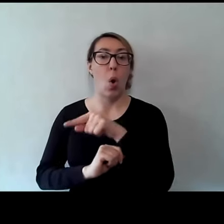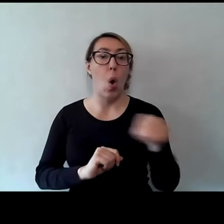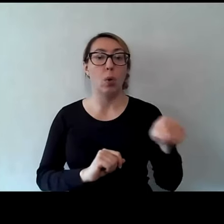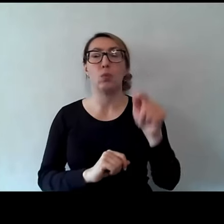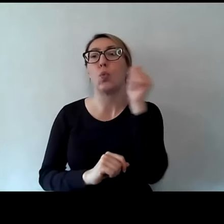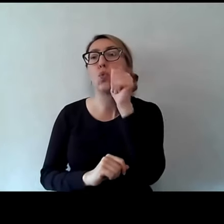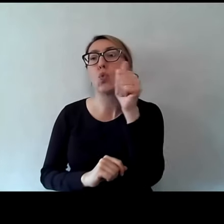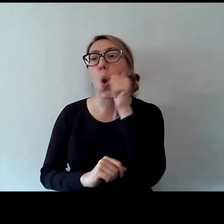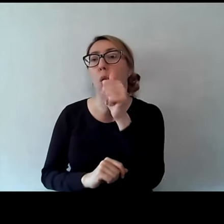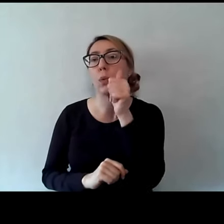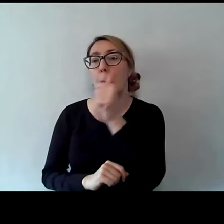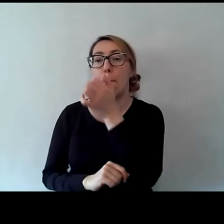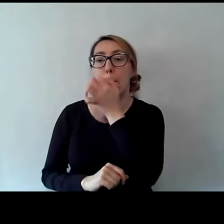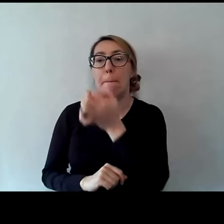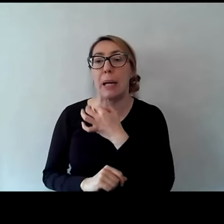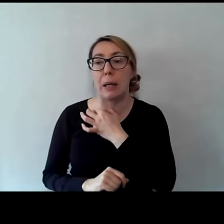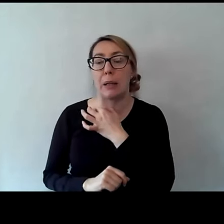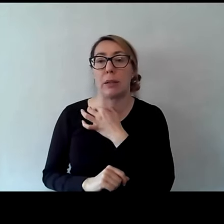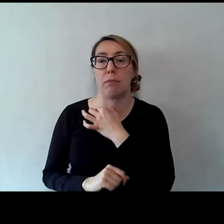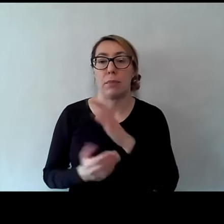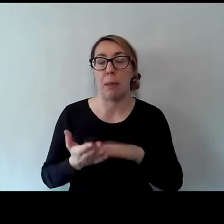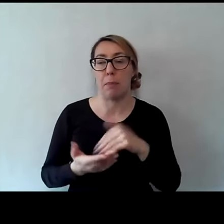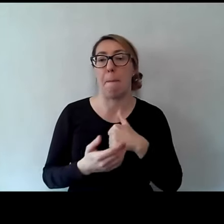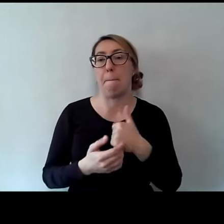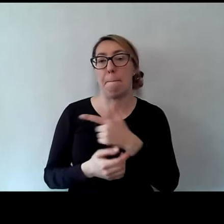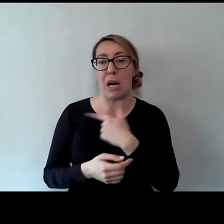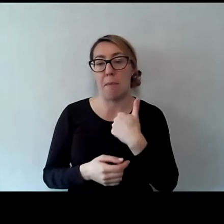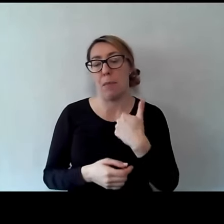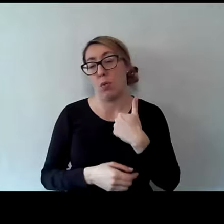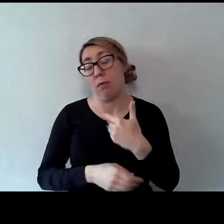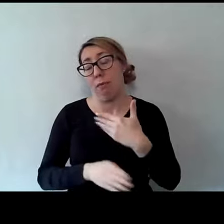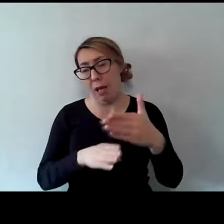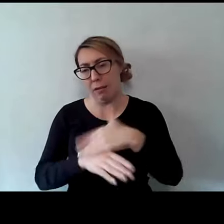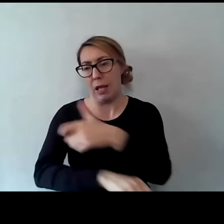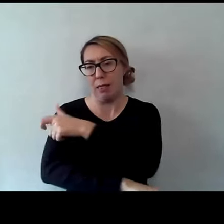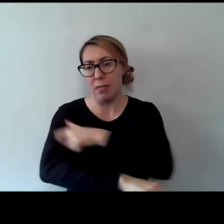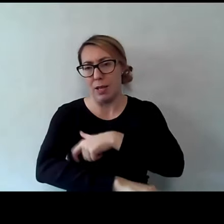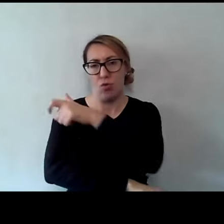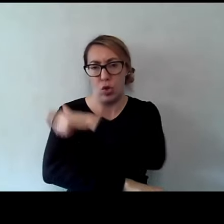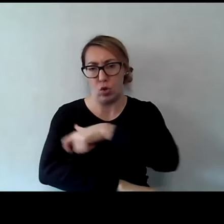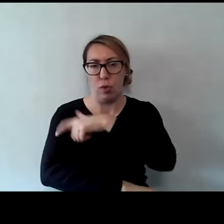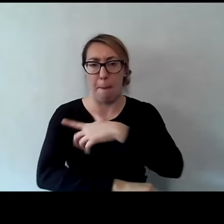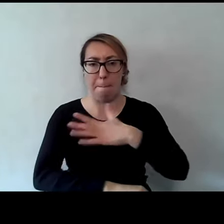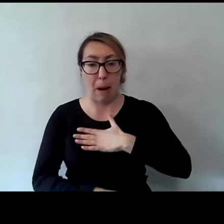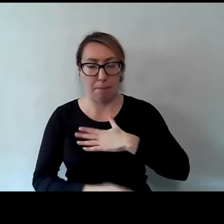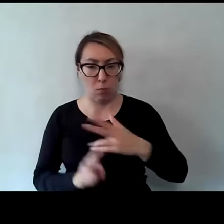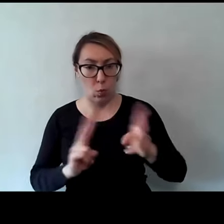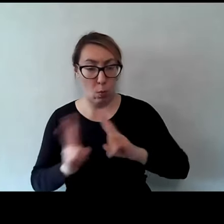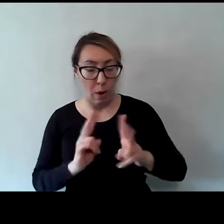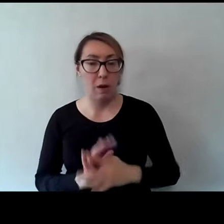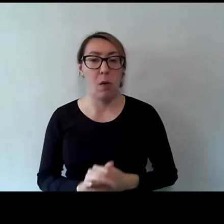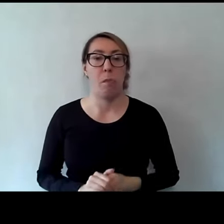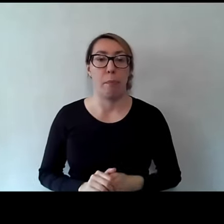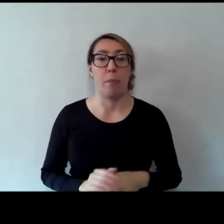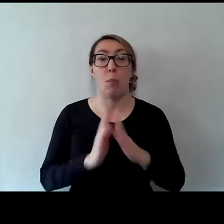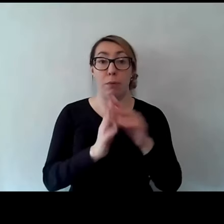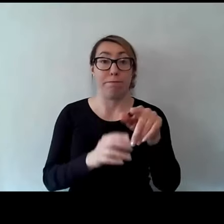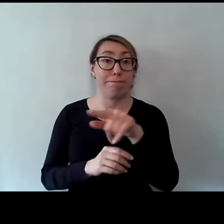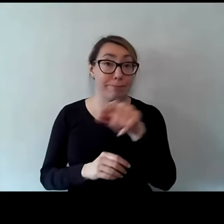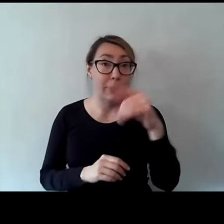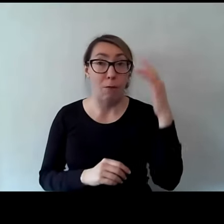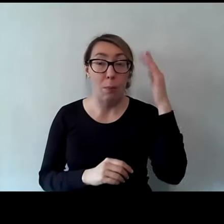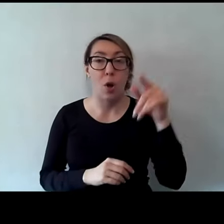codziennie pytali, bo my mieliśmy i mamy dyżury codziennie i wyobraźcie sobie, że te osoby